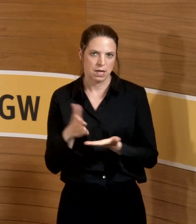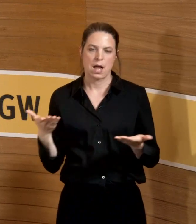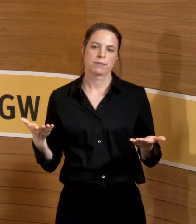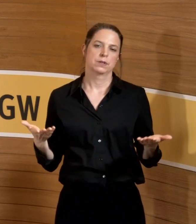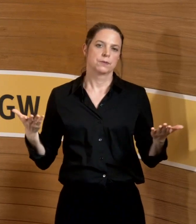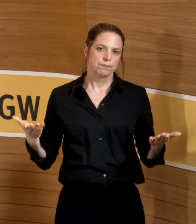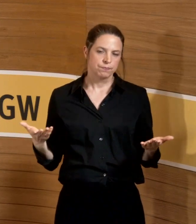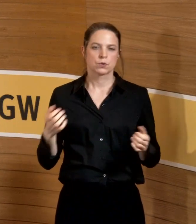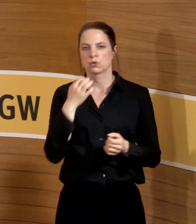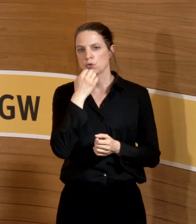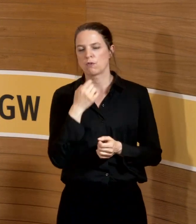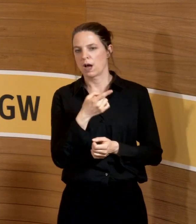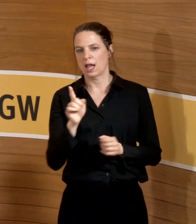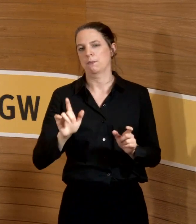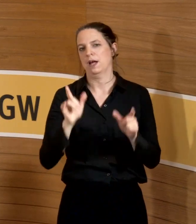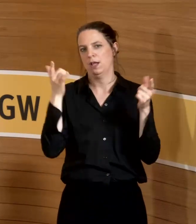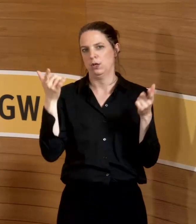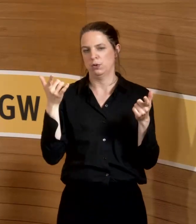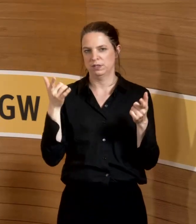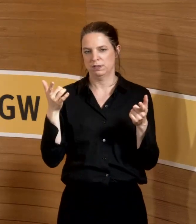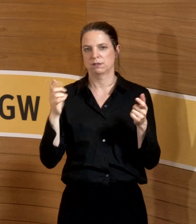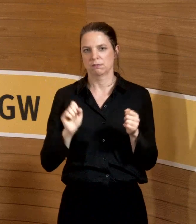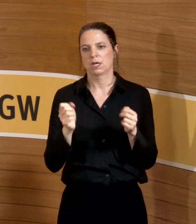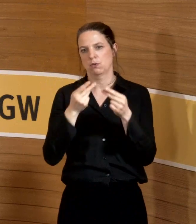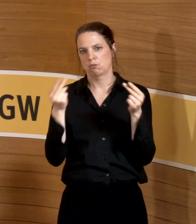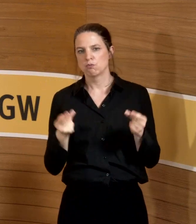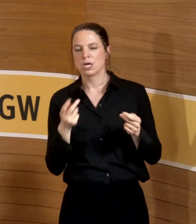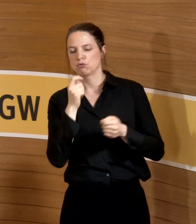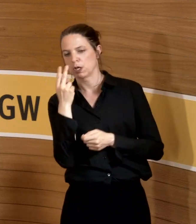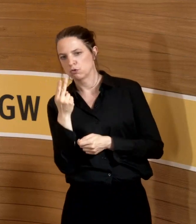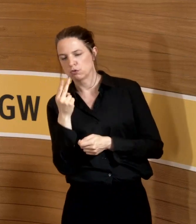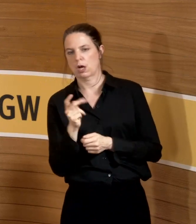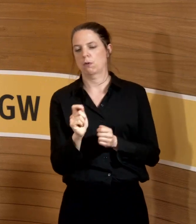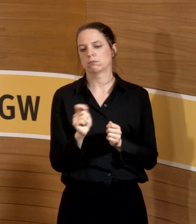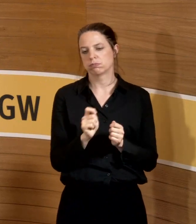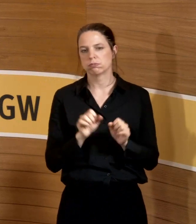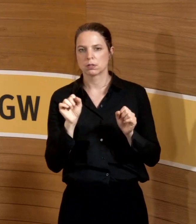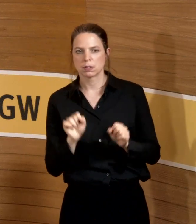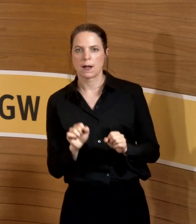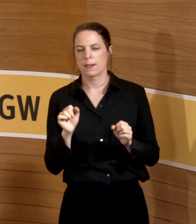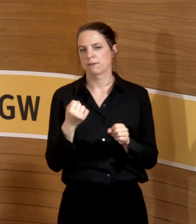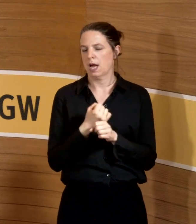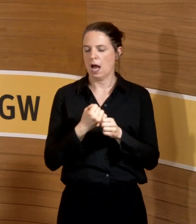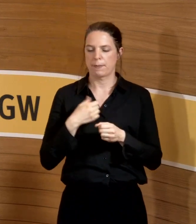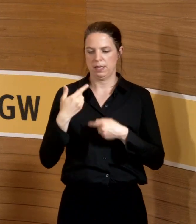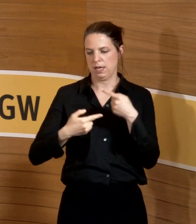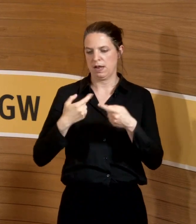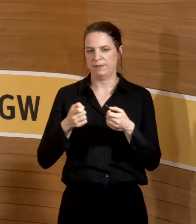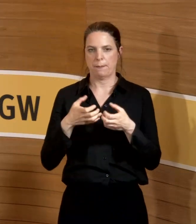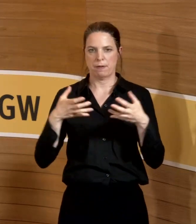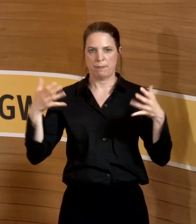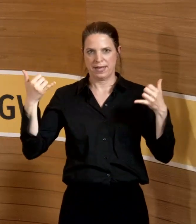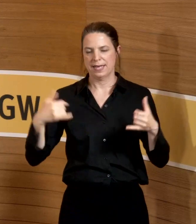und hoffe, dass Sie alle mal Lust haben zu blättern. Es ist wirklich ein spannendes Netzwerk, das seine Arbeit jetzt entfaltet. Demnächst gibt es auch